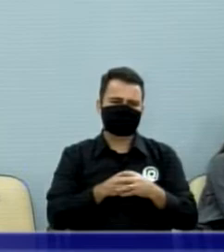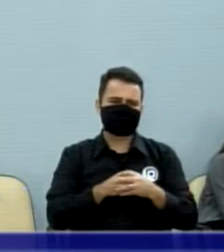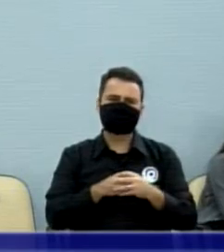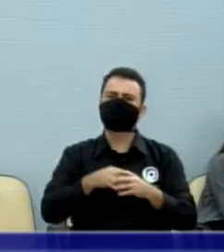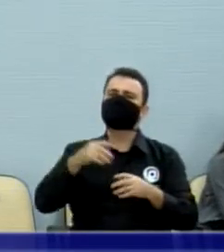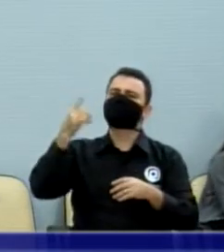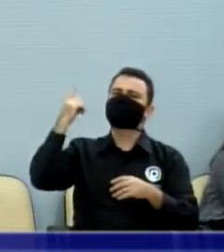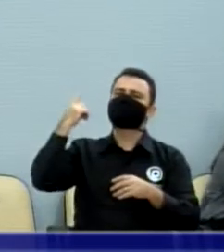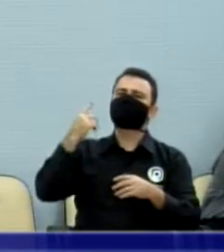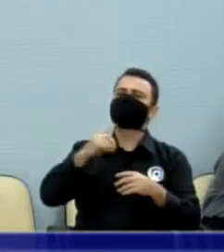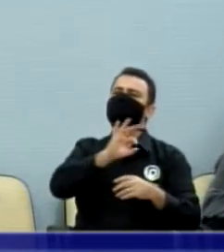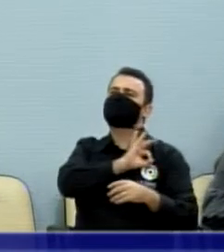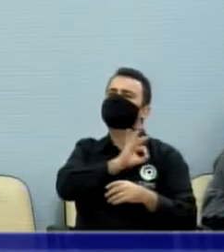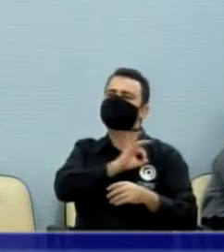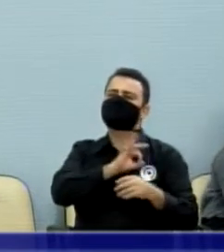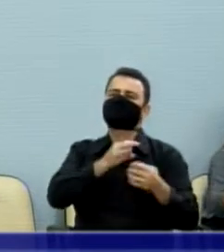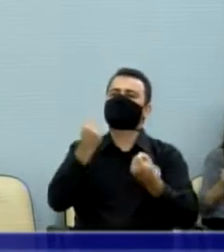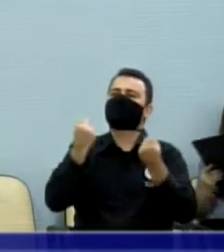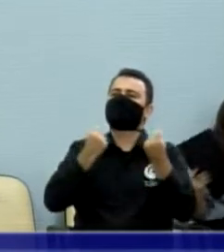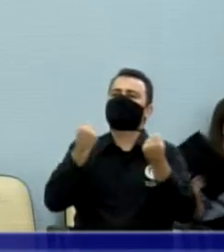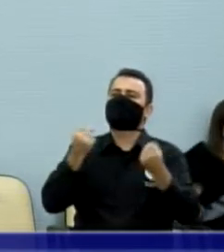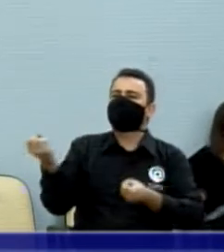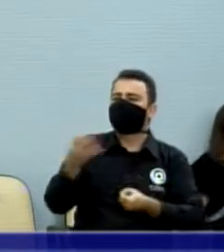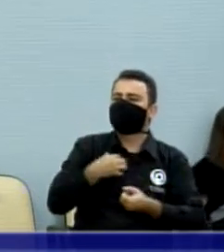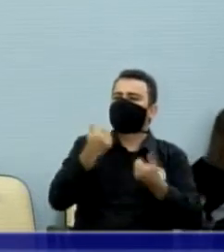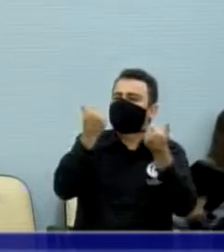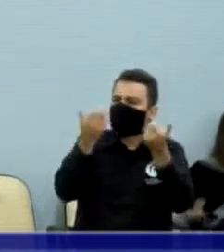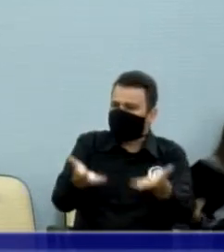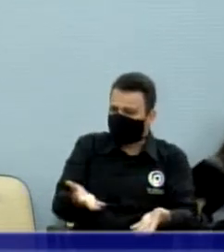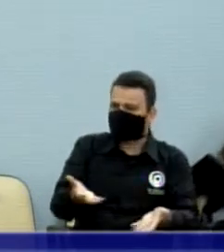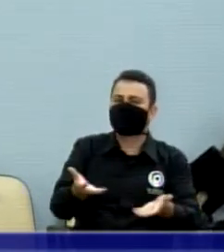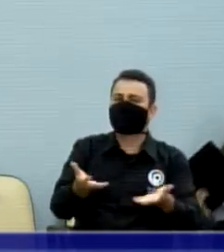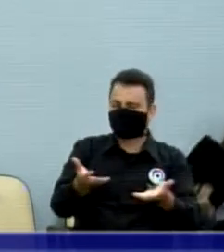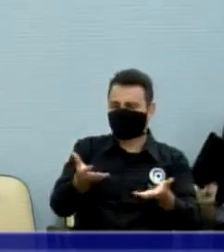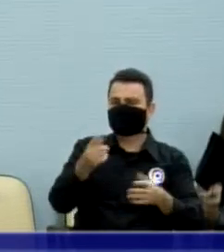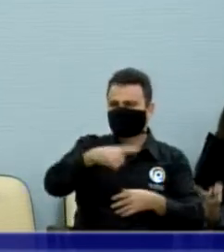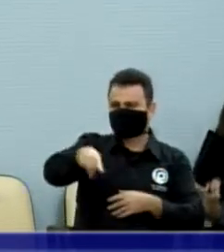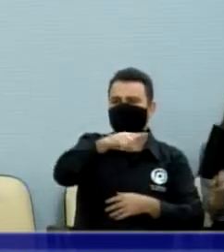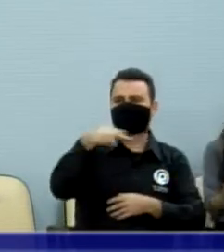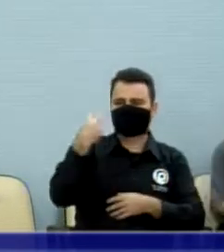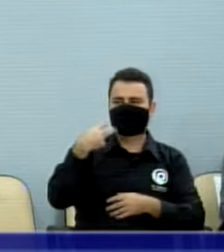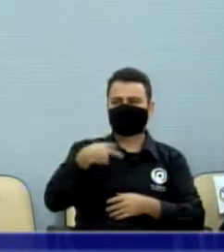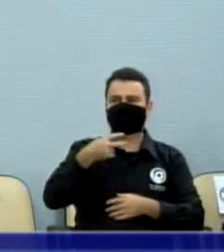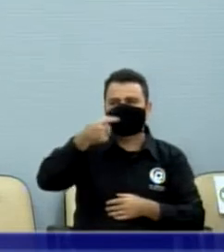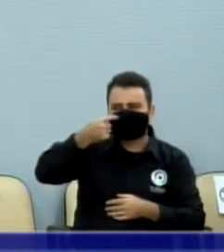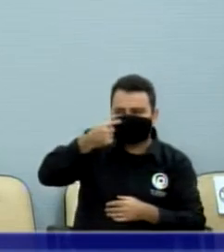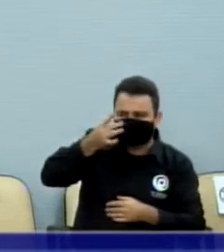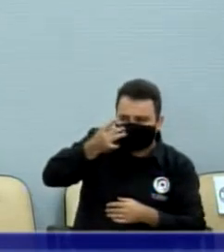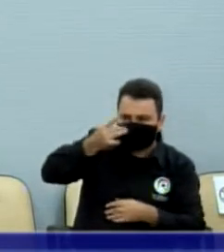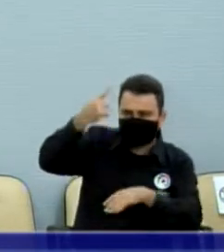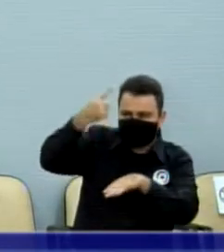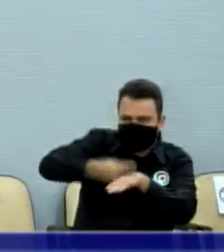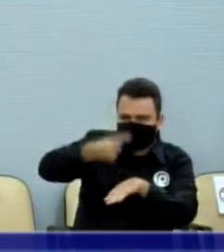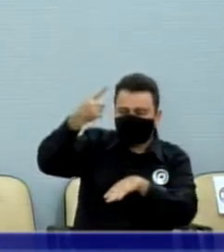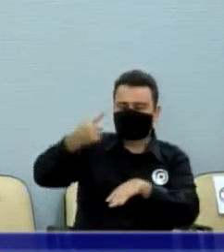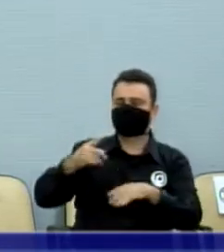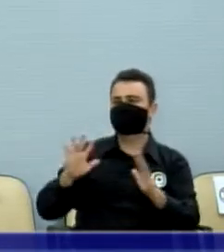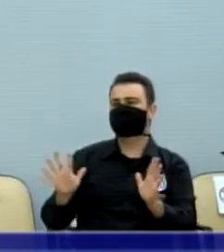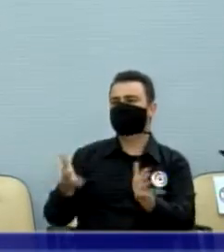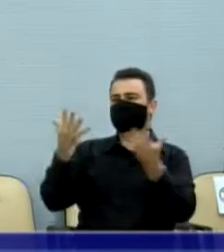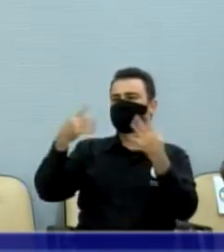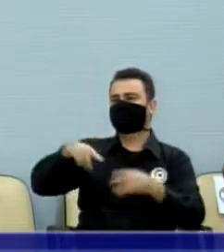viaturas para a nossa Polícia Militar, cumprimentar a todos que estiveram lá presentes, num belíssimo evento e que reforça a Polícia Militar do nosso Estado,